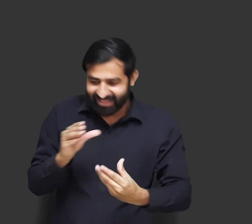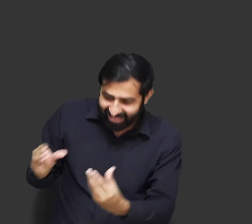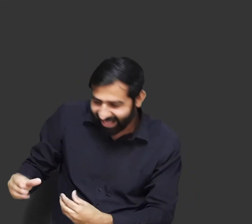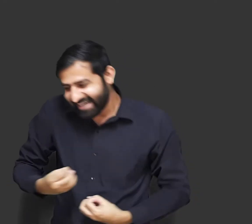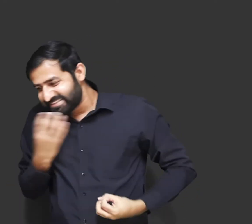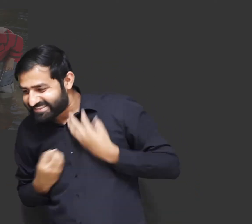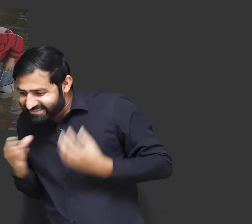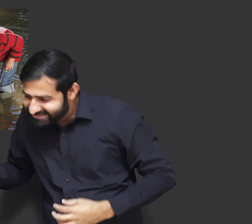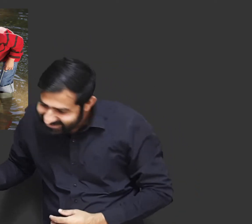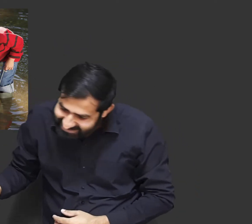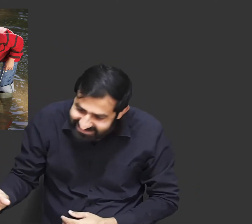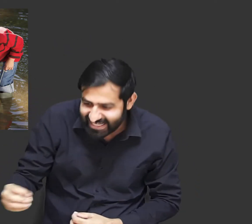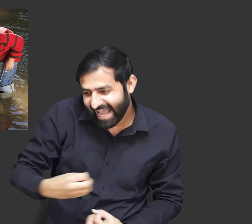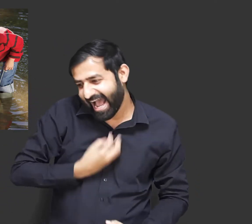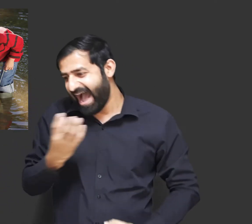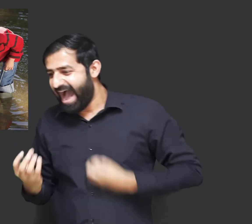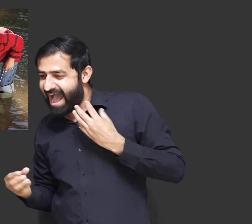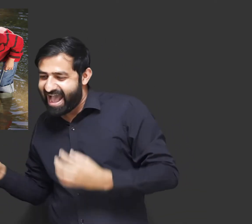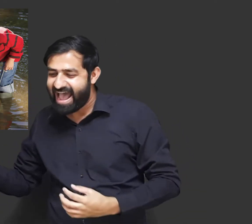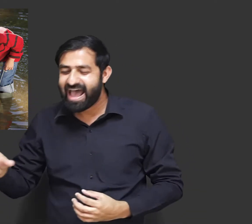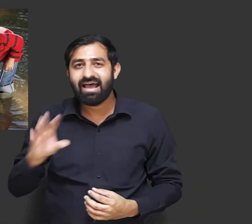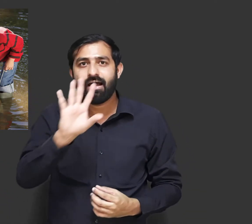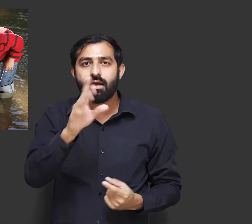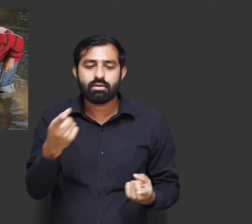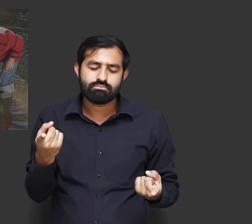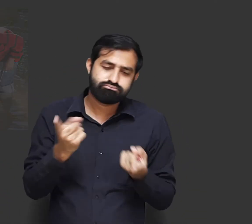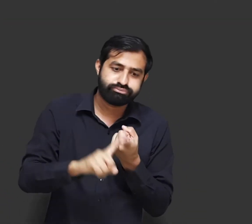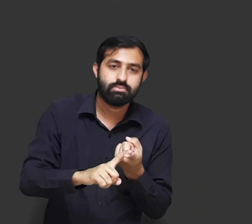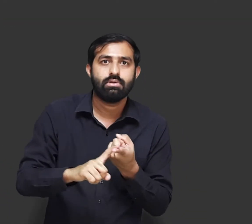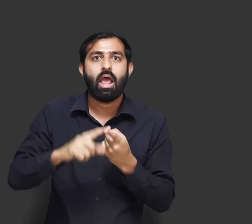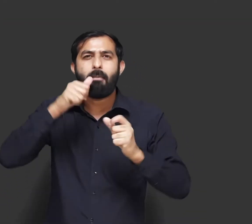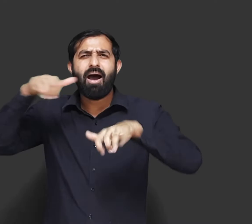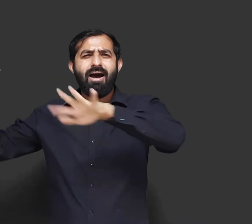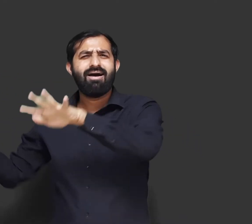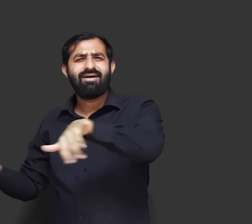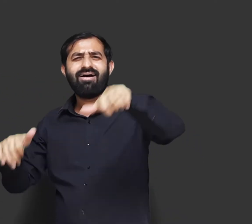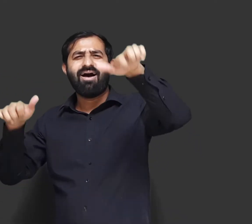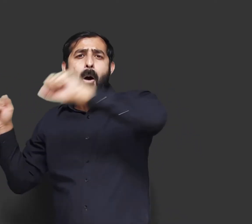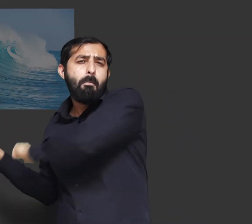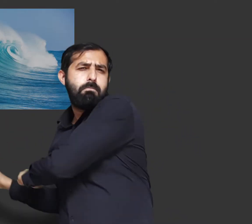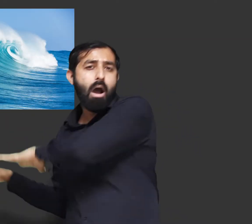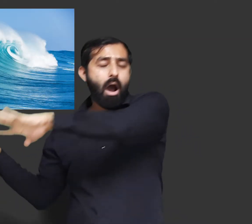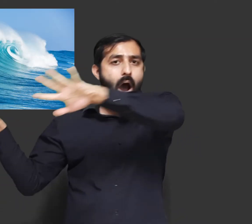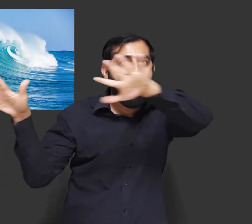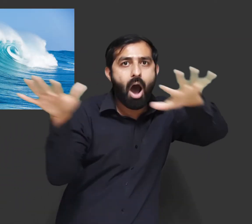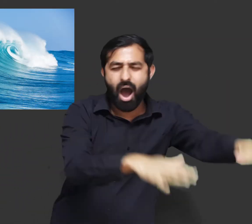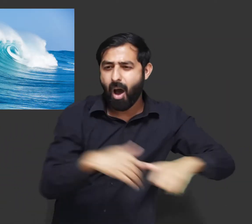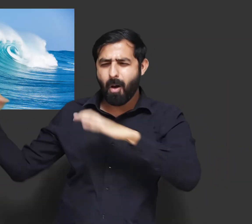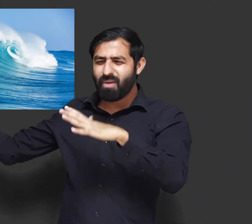बेटा वहाँ खुशी-खुशी उस नौके को पानी में तेरा रहा था फिर अचानक वहाँ पर पानी की तेस लहर आई और